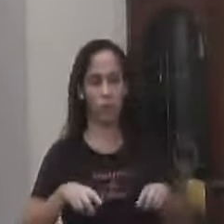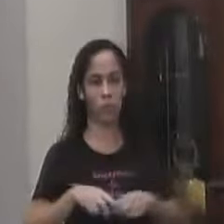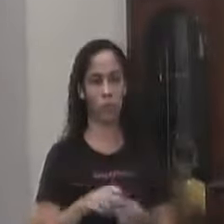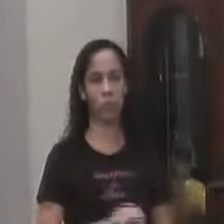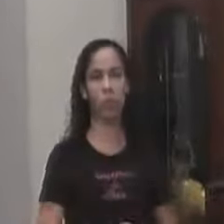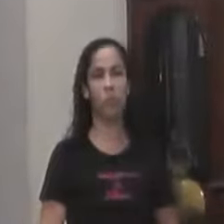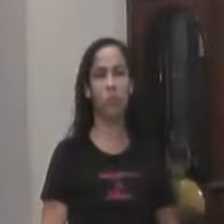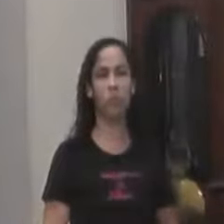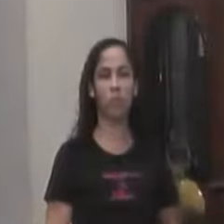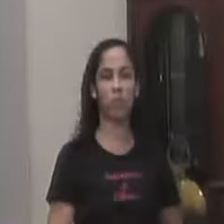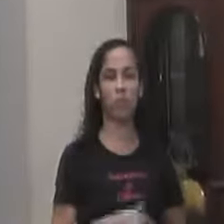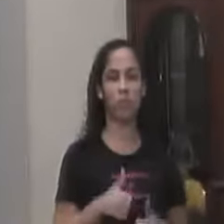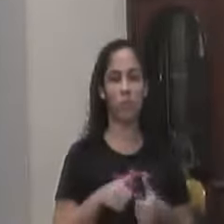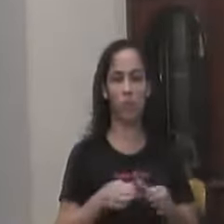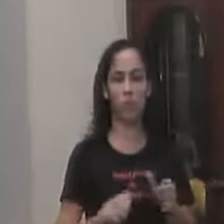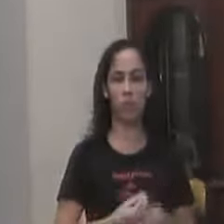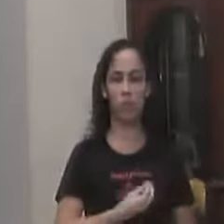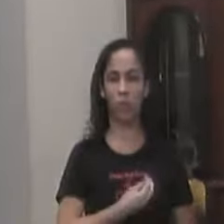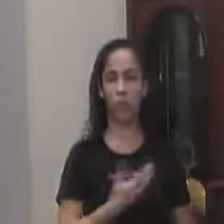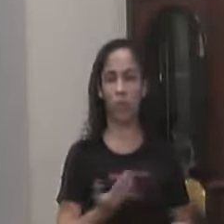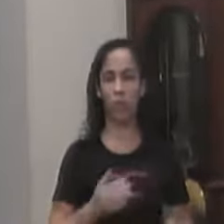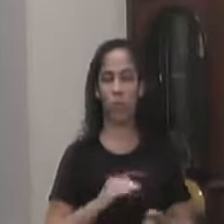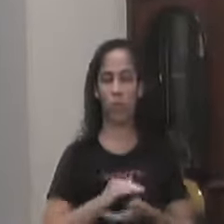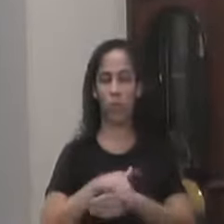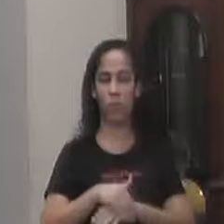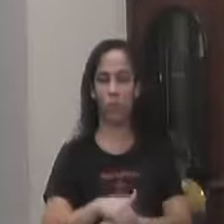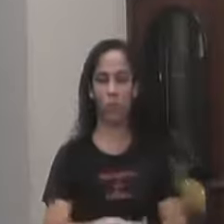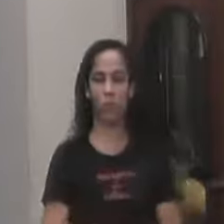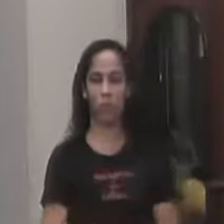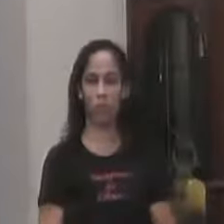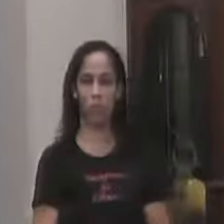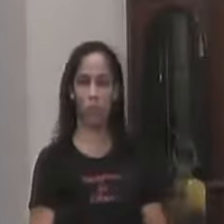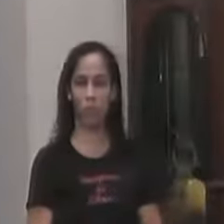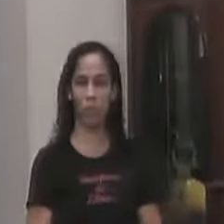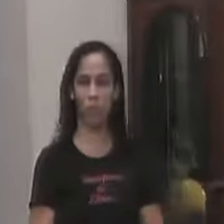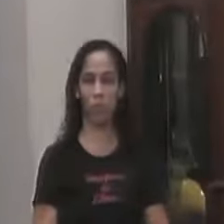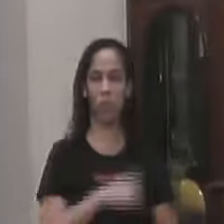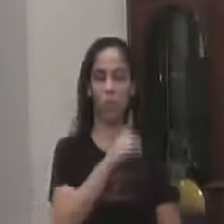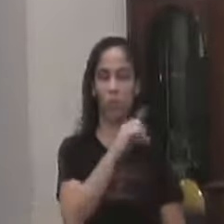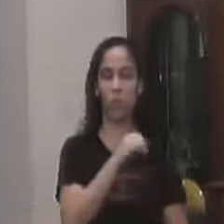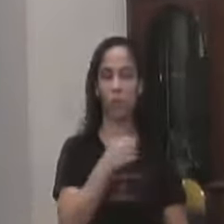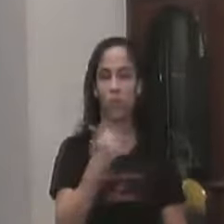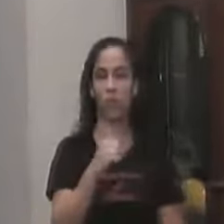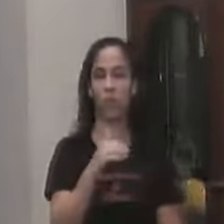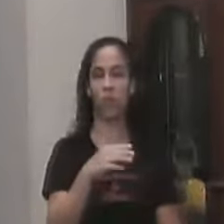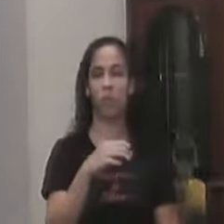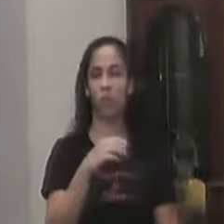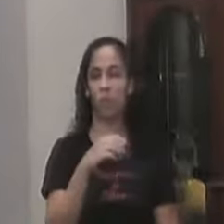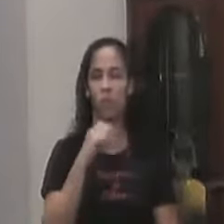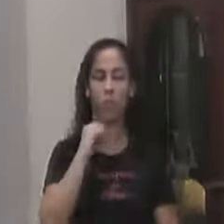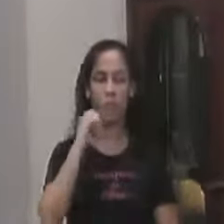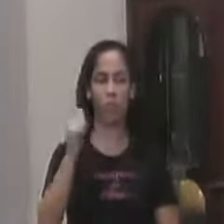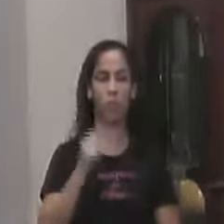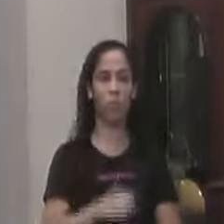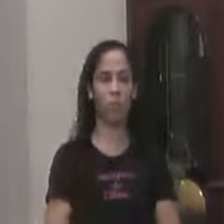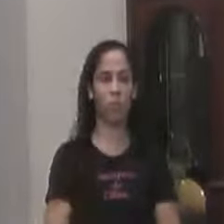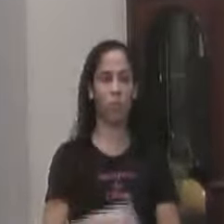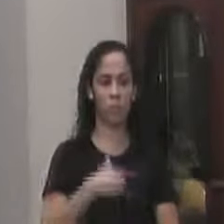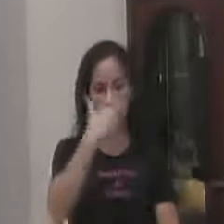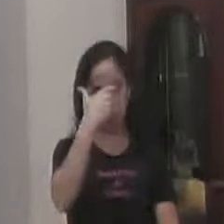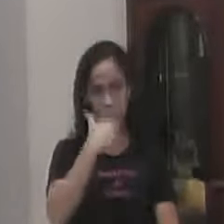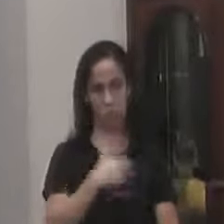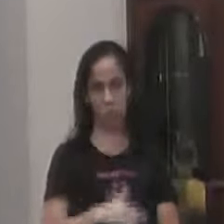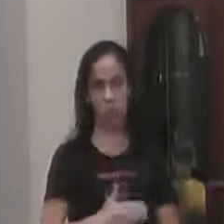Que prestigia a sessão Nessa noite Do dia 11 do 4 Eu Eu